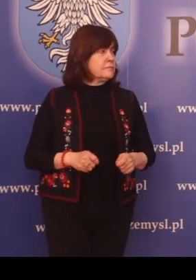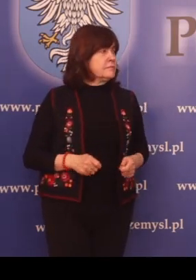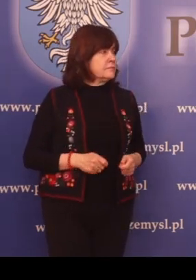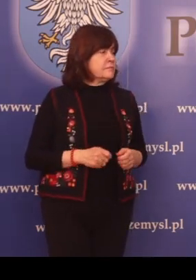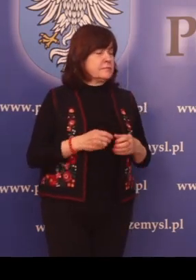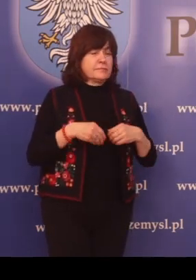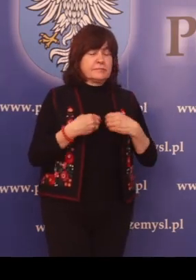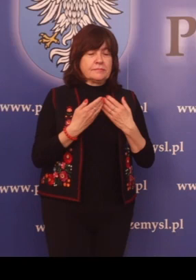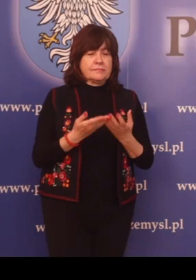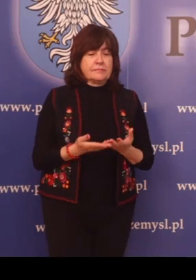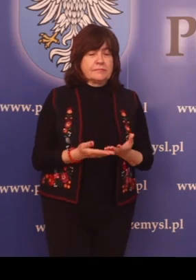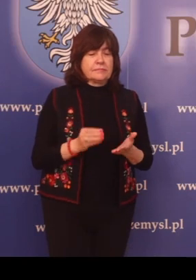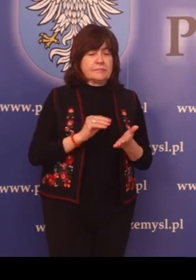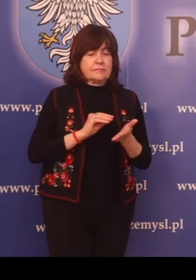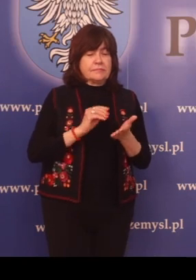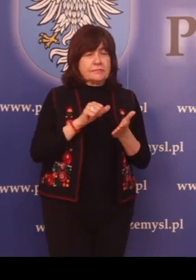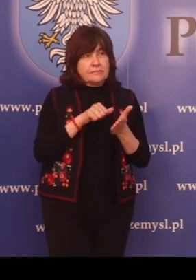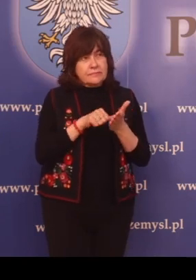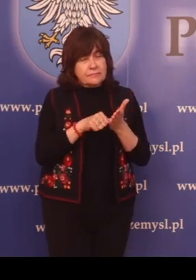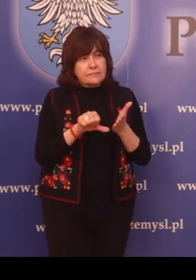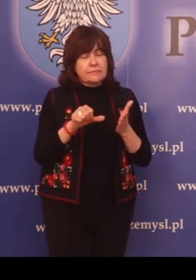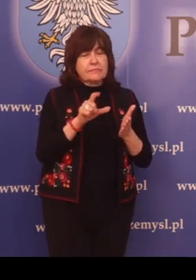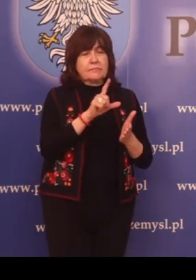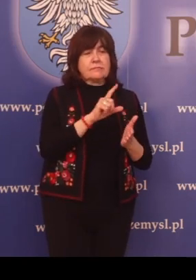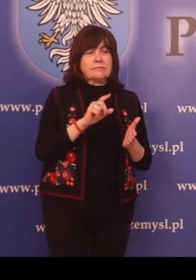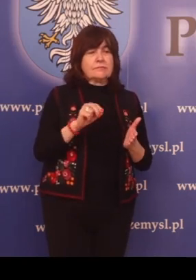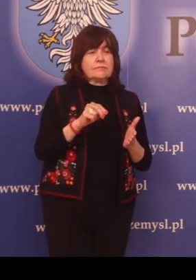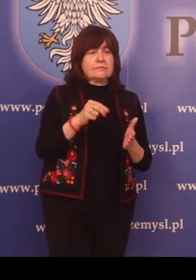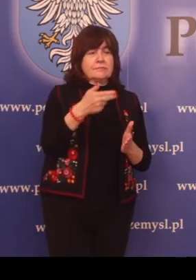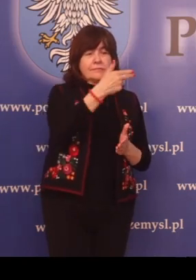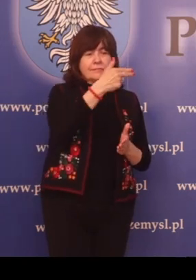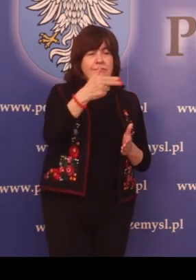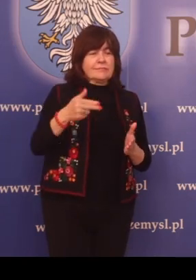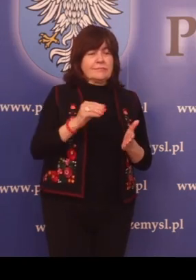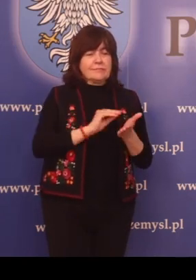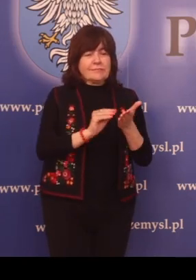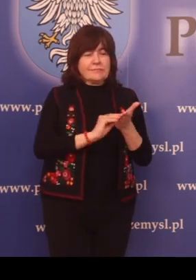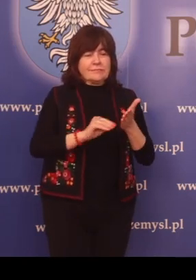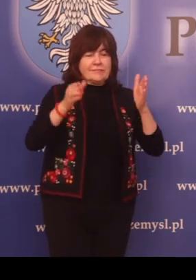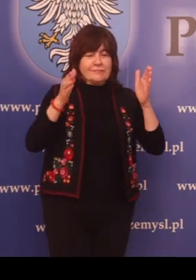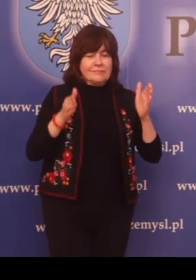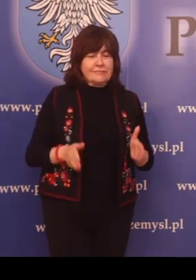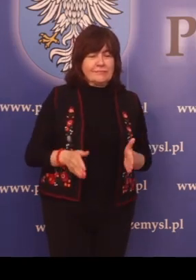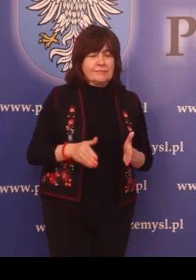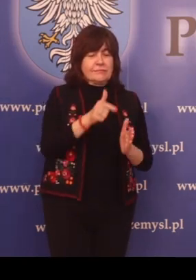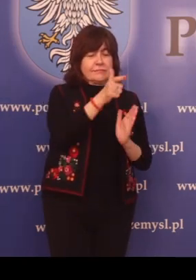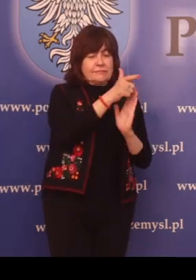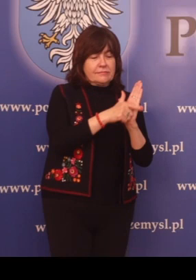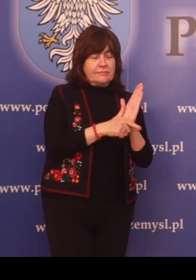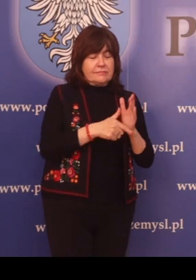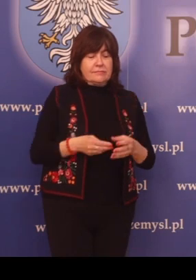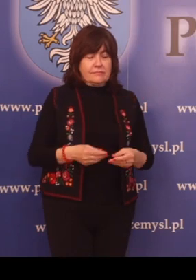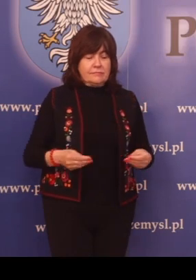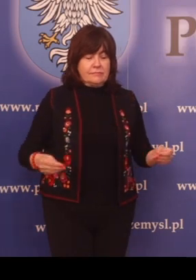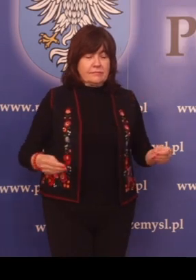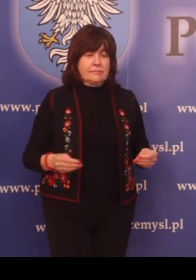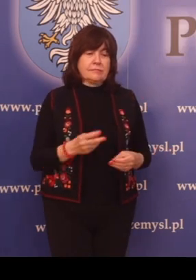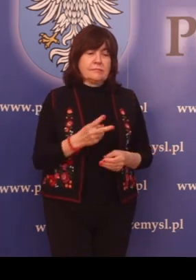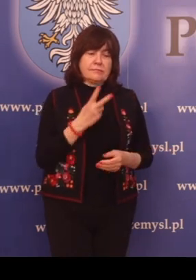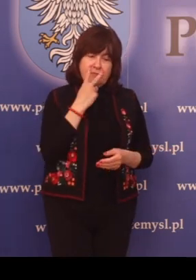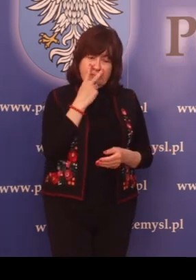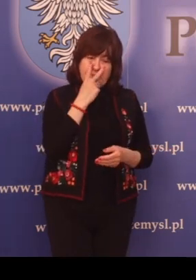Wydawanie wypisów i wyrysów z operatu ewidencji gruntów. Poświadczanie